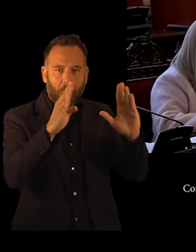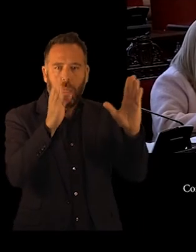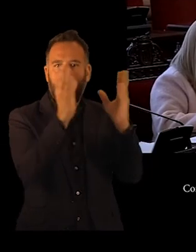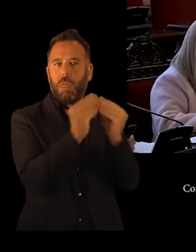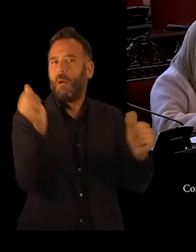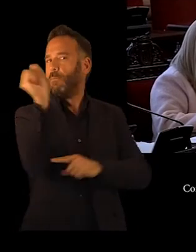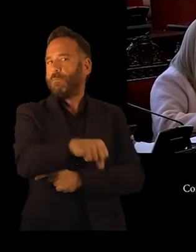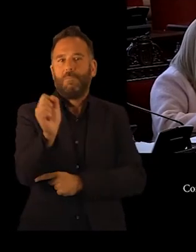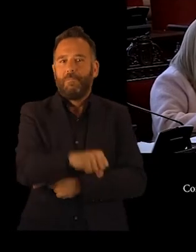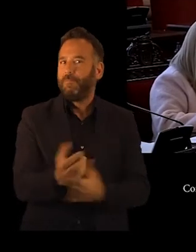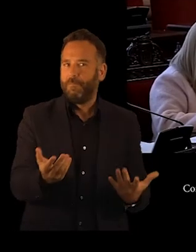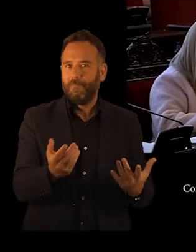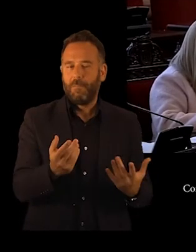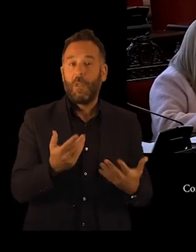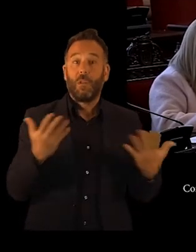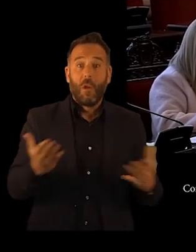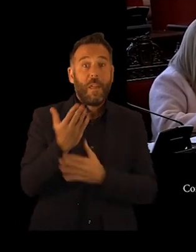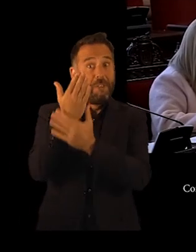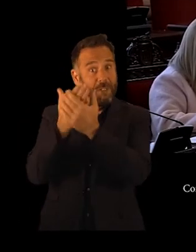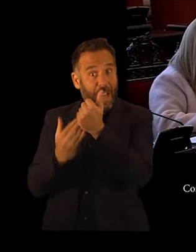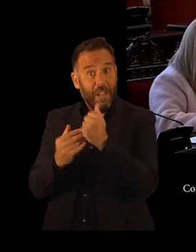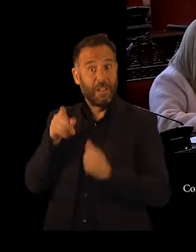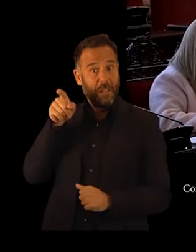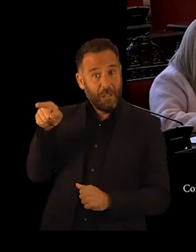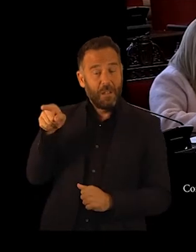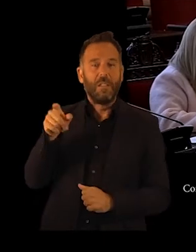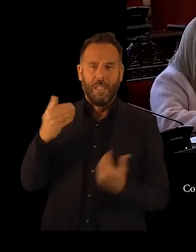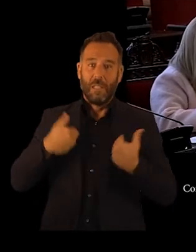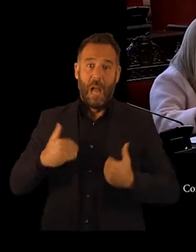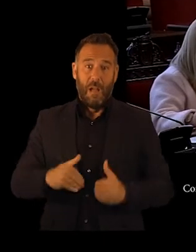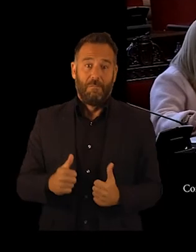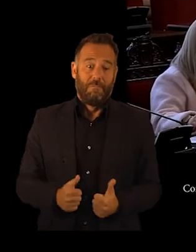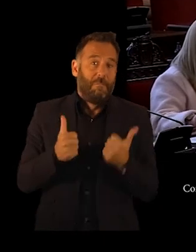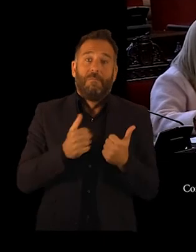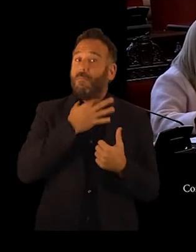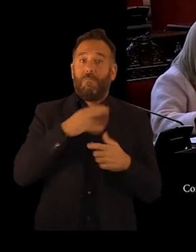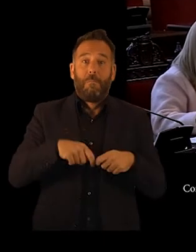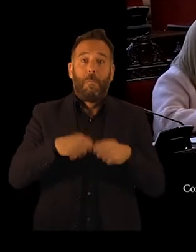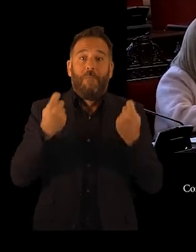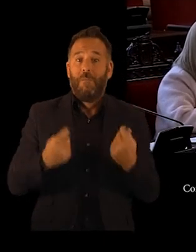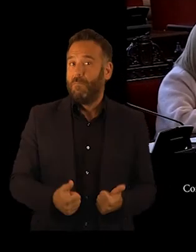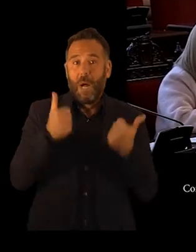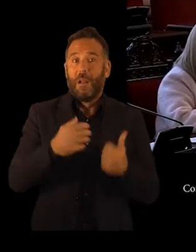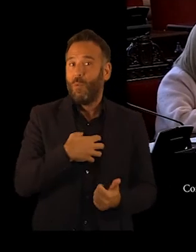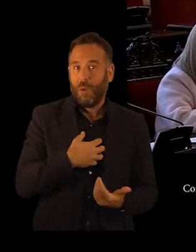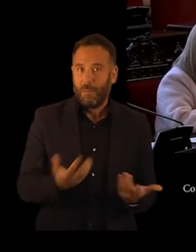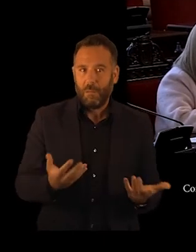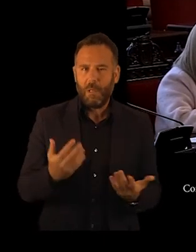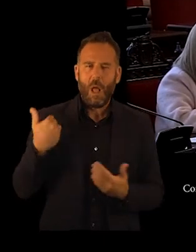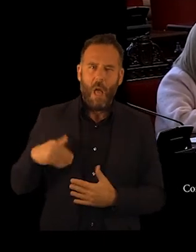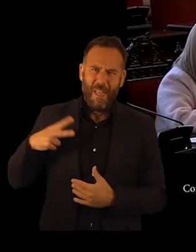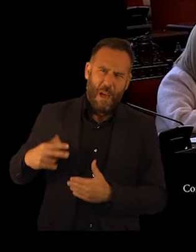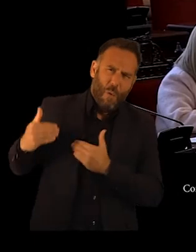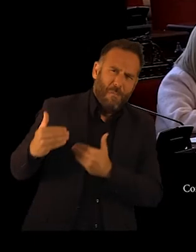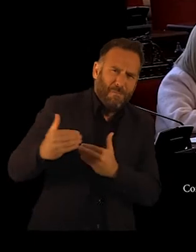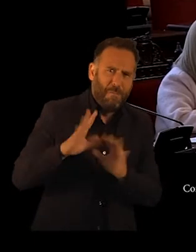esta causa. La Federación Andaluza de Asociaciones ya se ha colapsado, no puede más. Arrastrando una